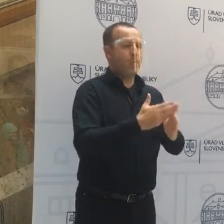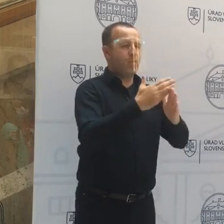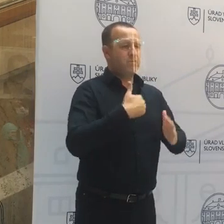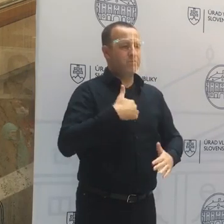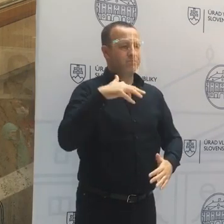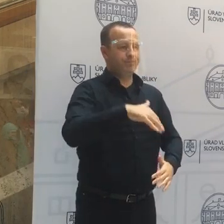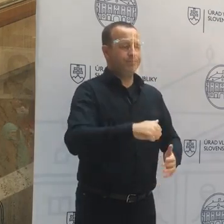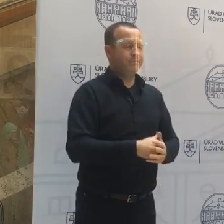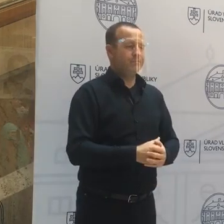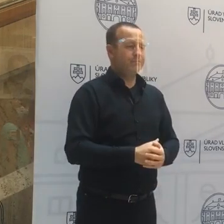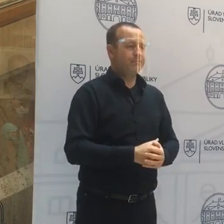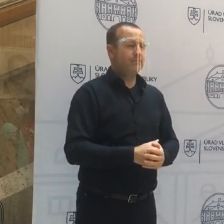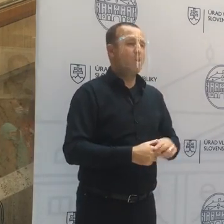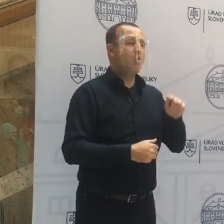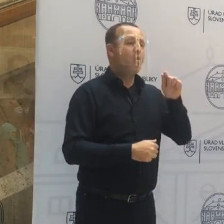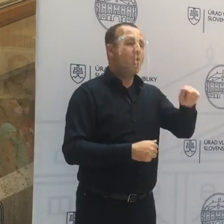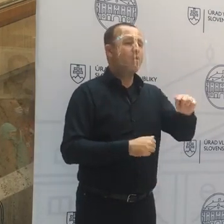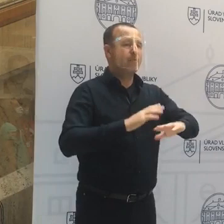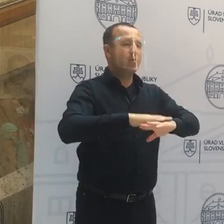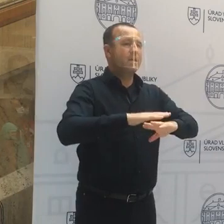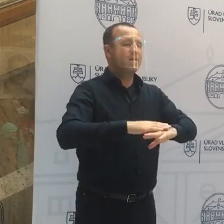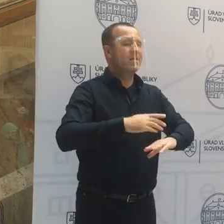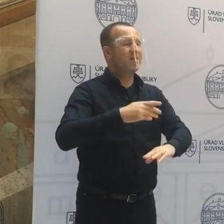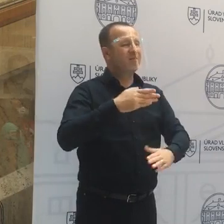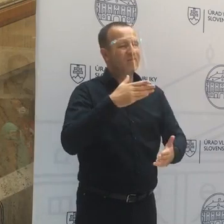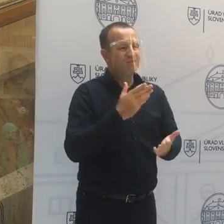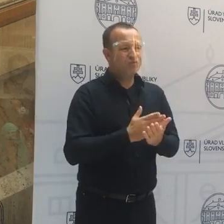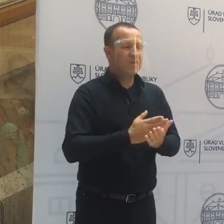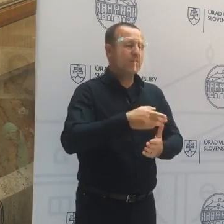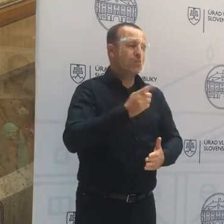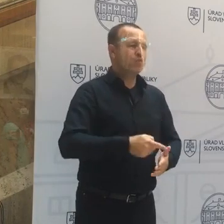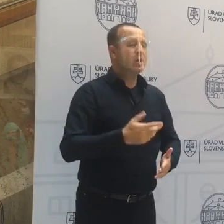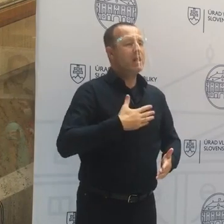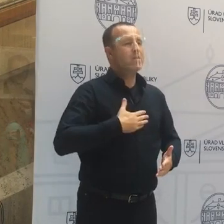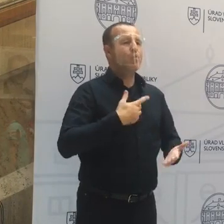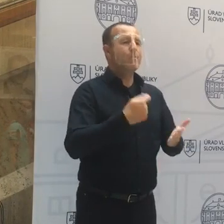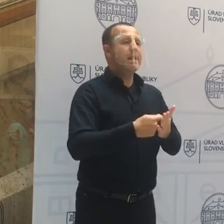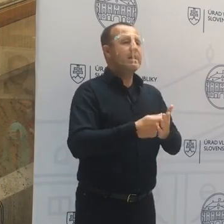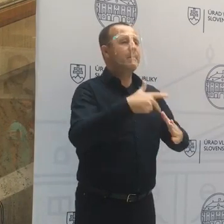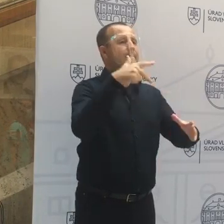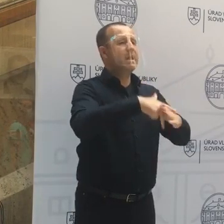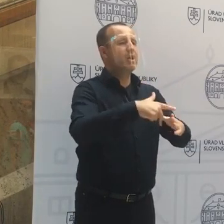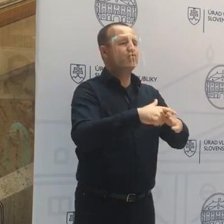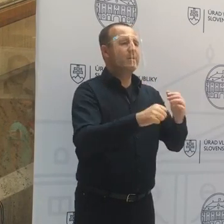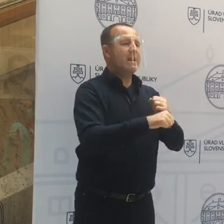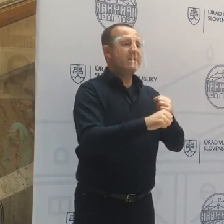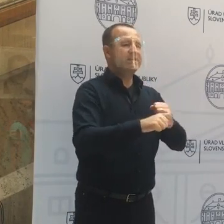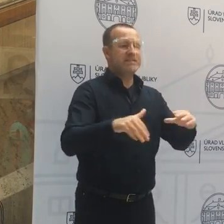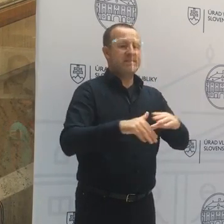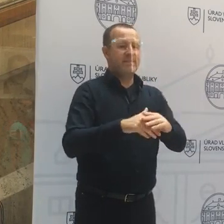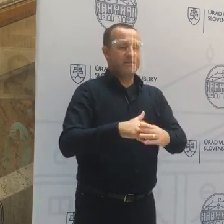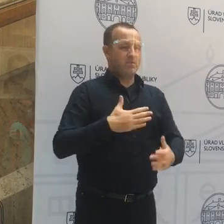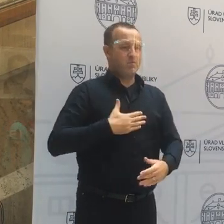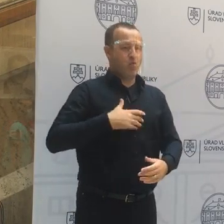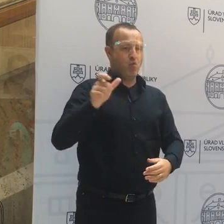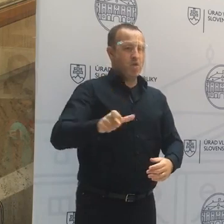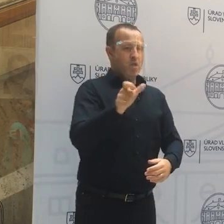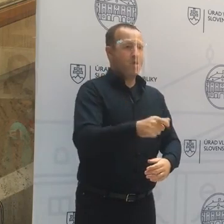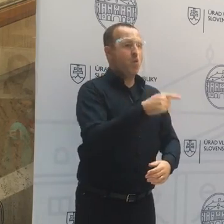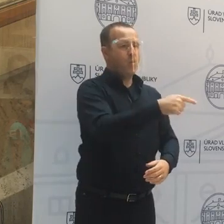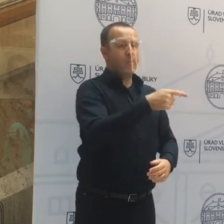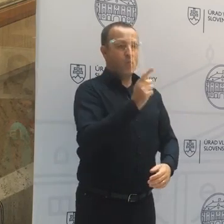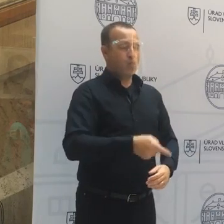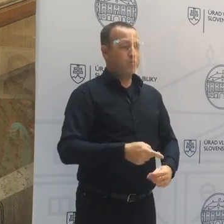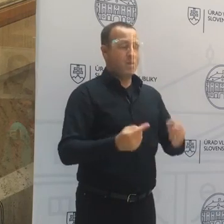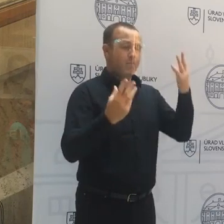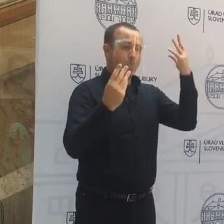A čo sa týka toho, on si vždy musí... Napríklad, keď uplatňuje prekážky v práci na svojich zamestnancov, tak on si to vždy musí počítať, lebo on to